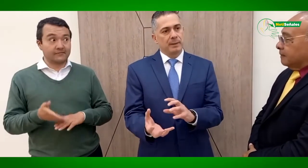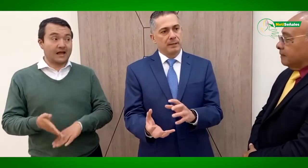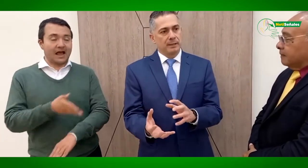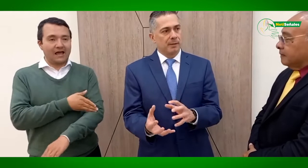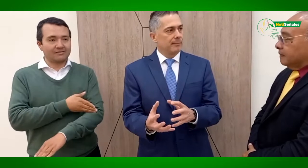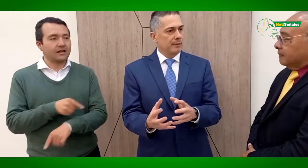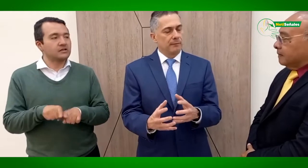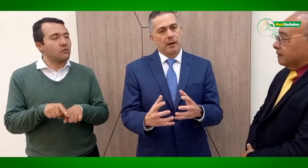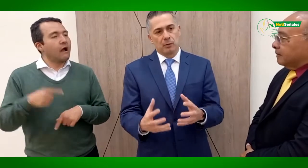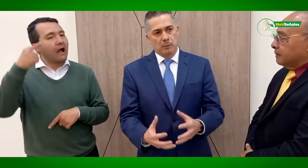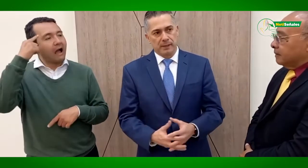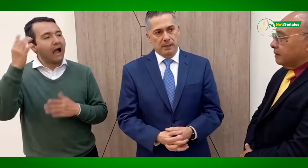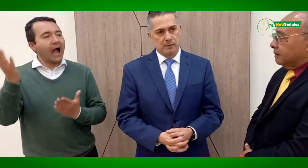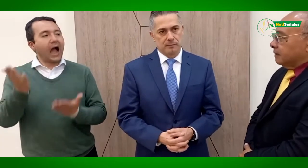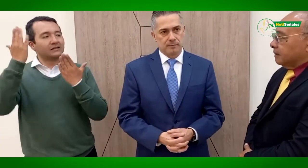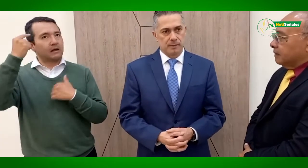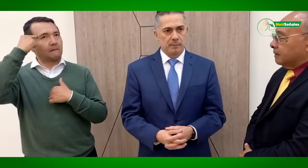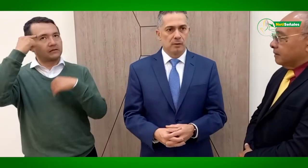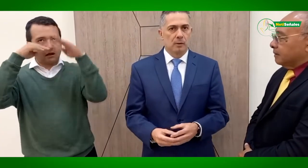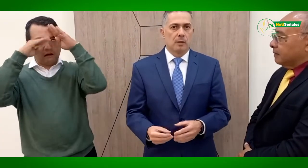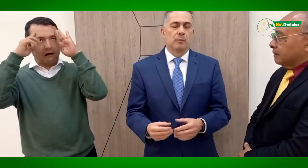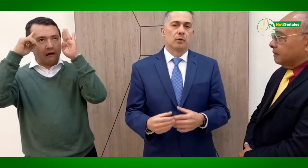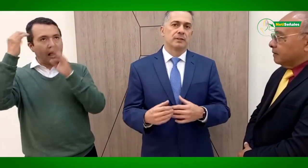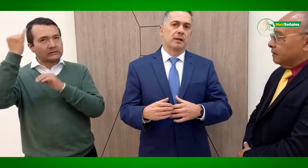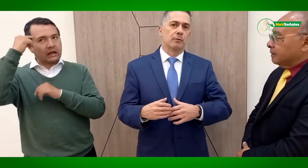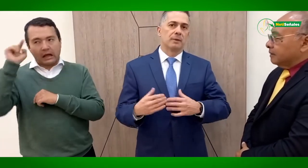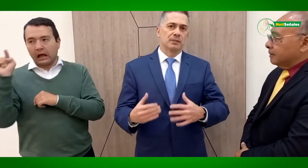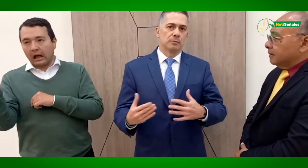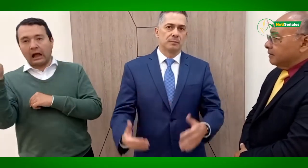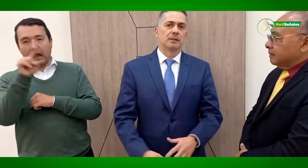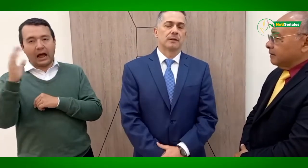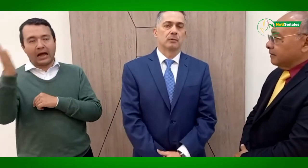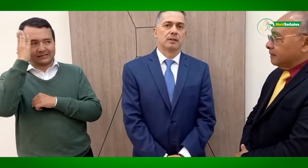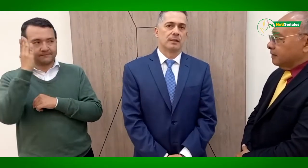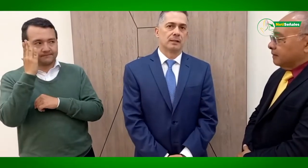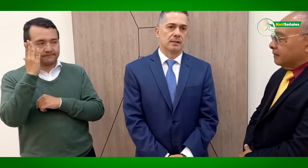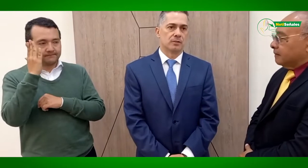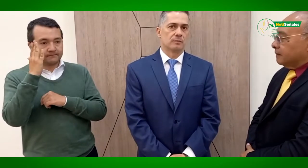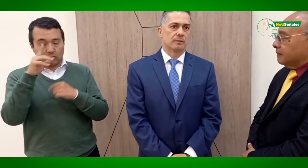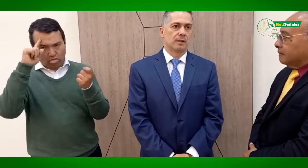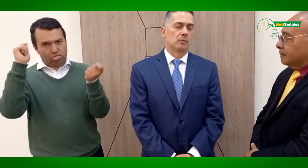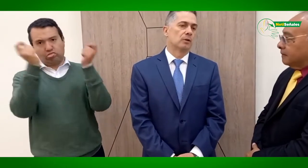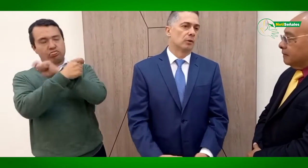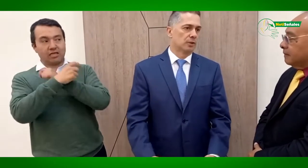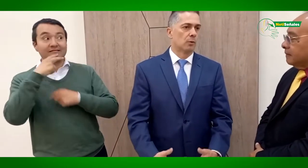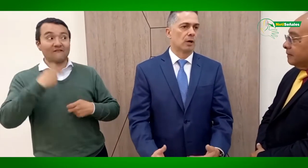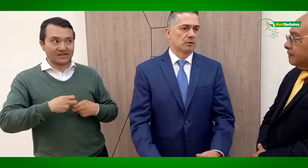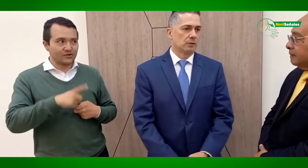paradigma fue algo complicado. Primero, por nuestra formación misma, la causa del derecho en cuanto a los abogados y los